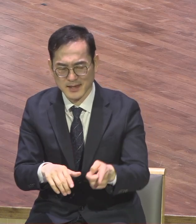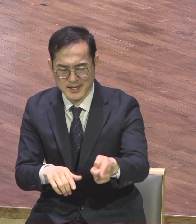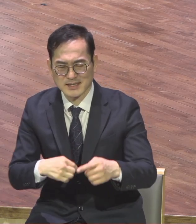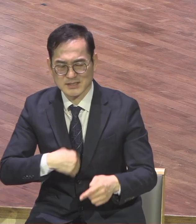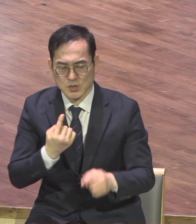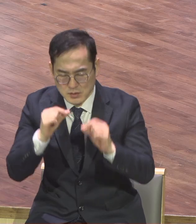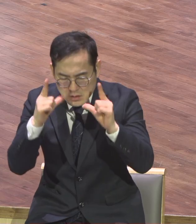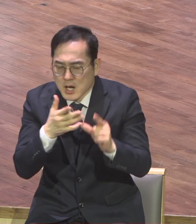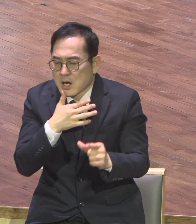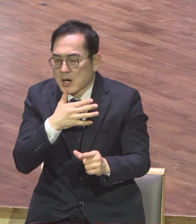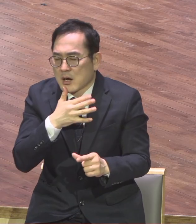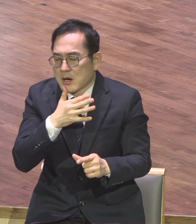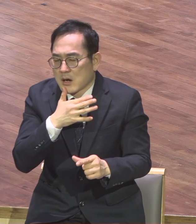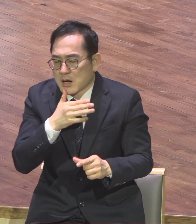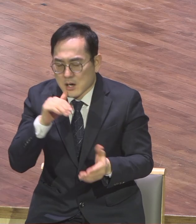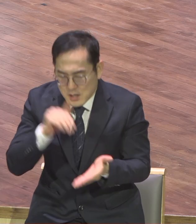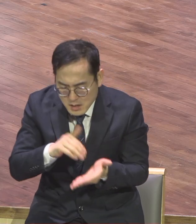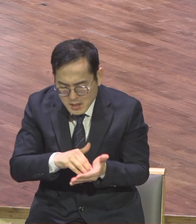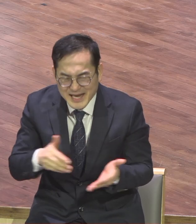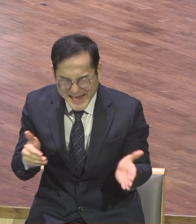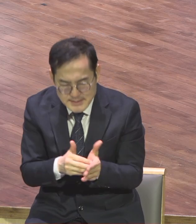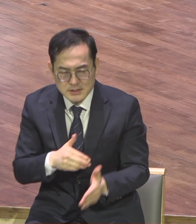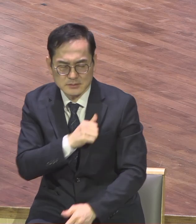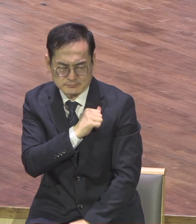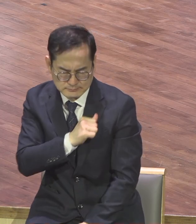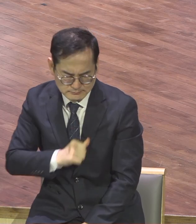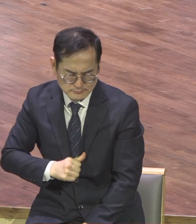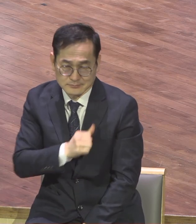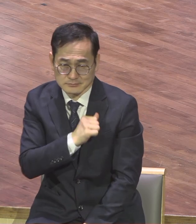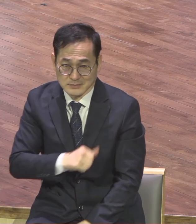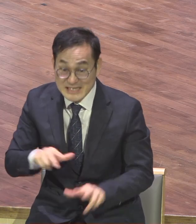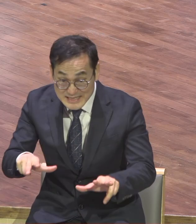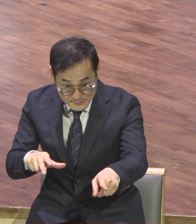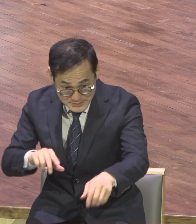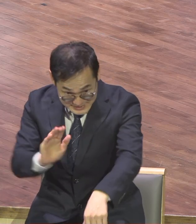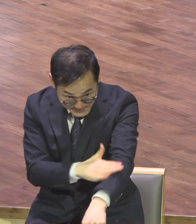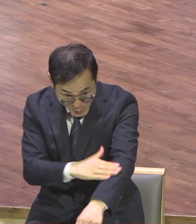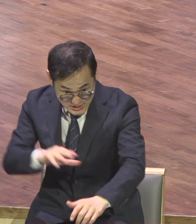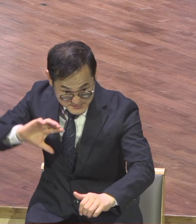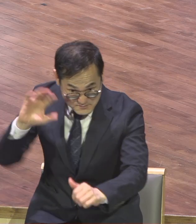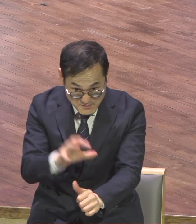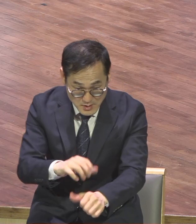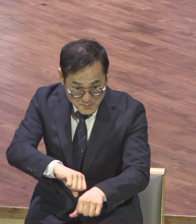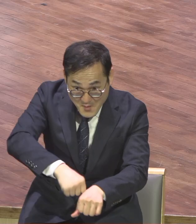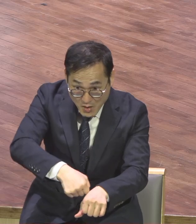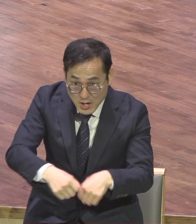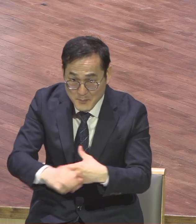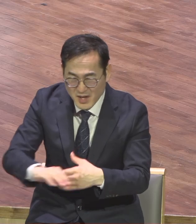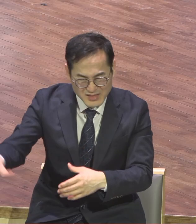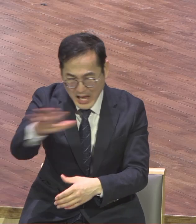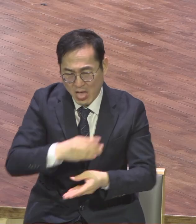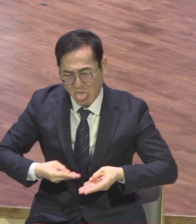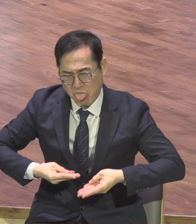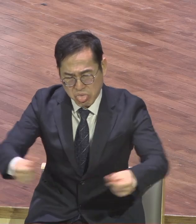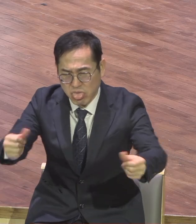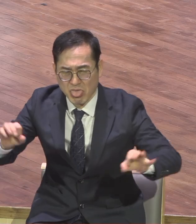당장 벌하면 다 죽죠 기다리세요 우리도 다른 사람에게